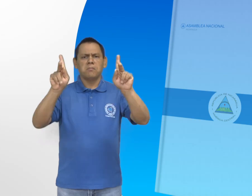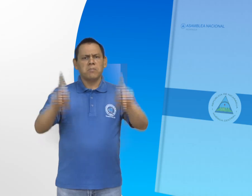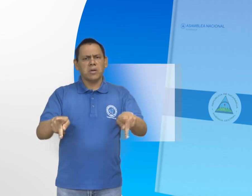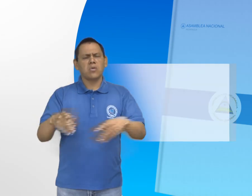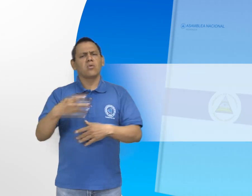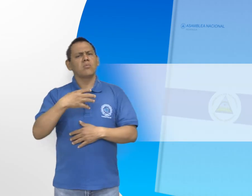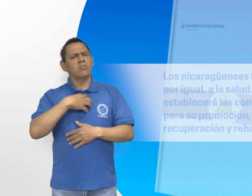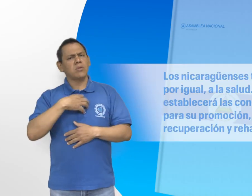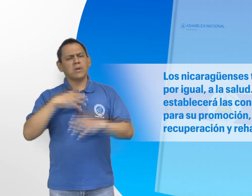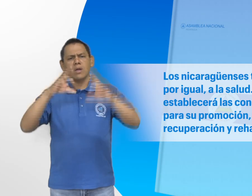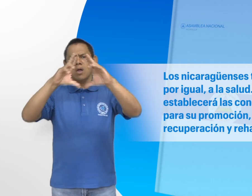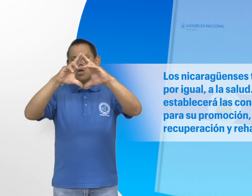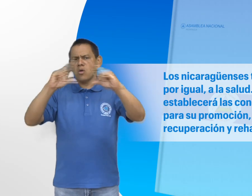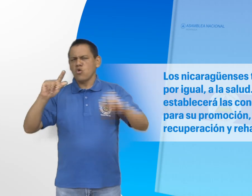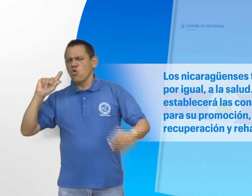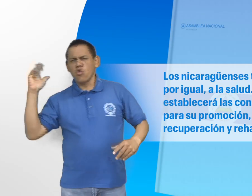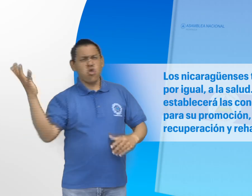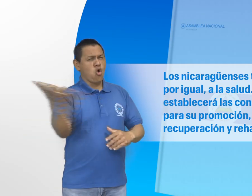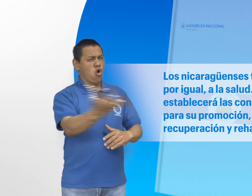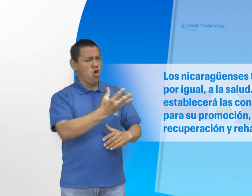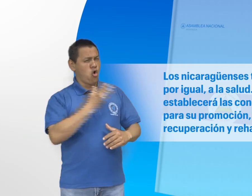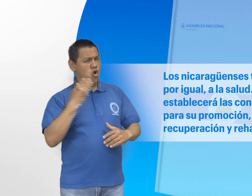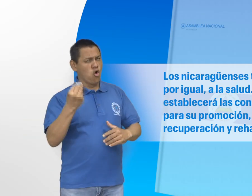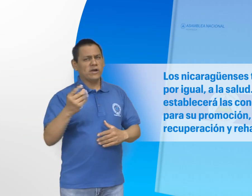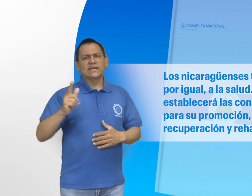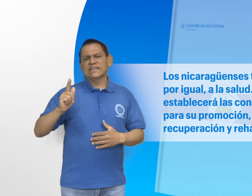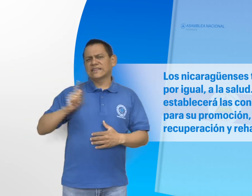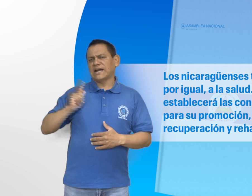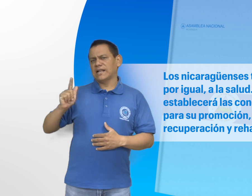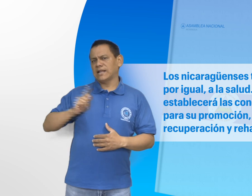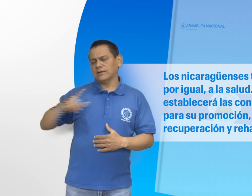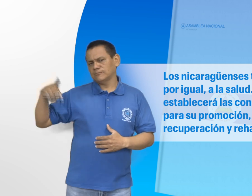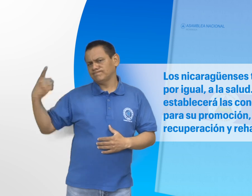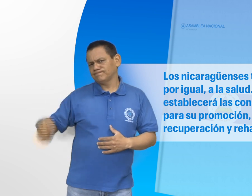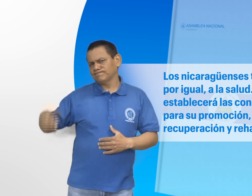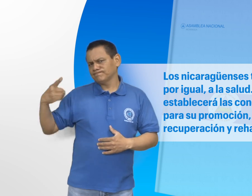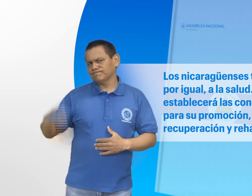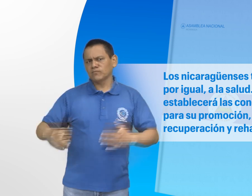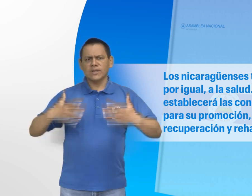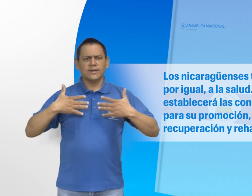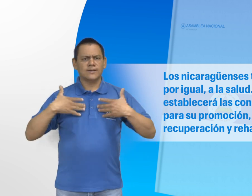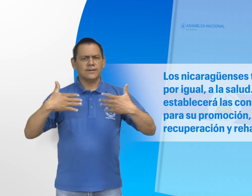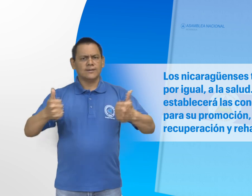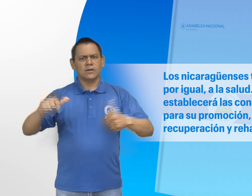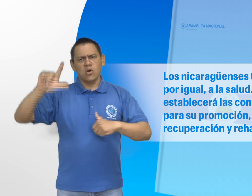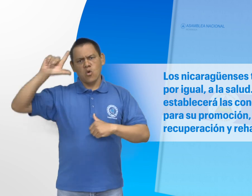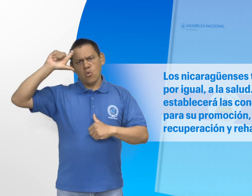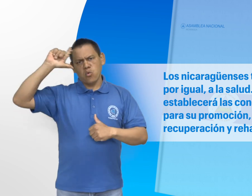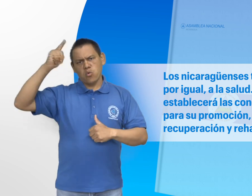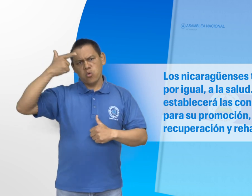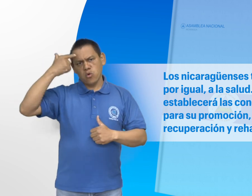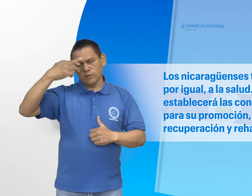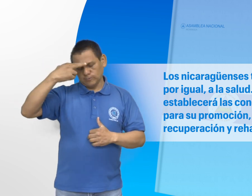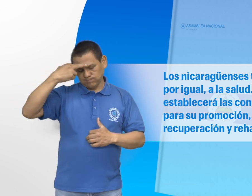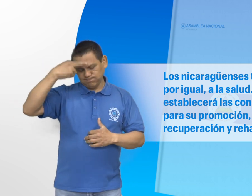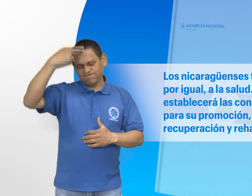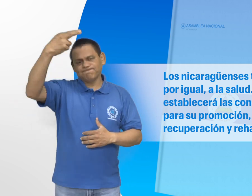Los nicaragüenses tienen derecho por igual a la salud. El Estado establecerá las condiciones